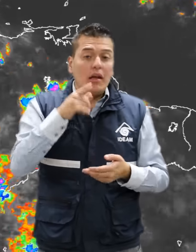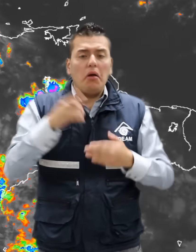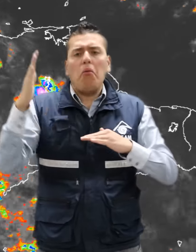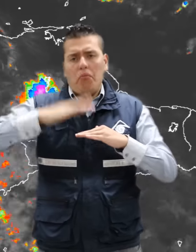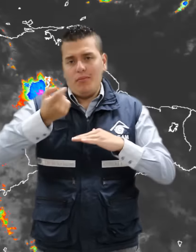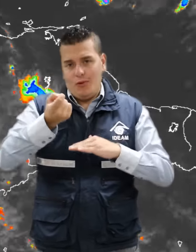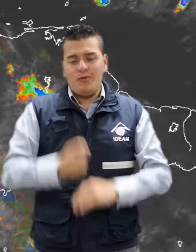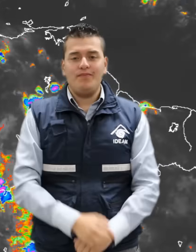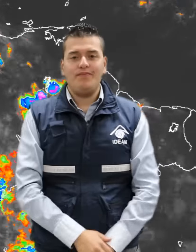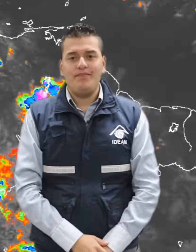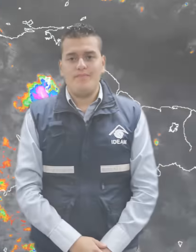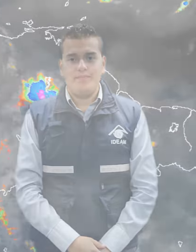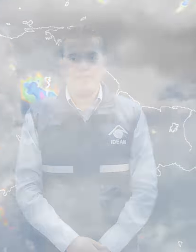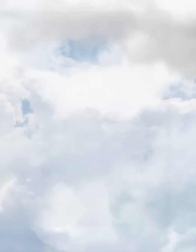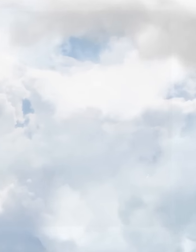menor intensidad.